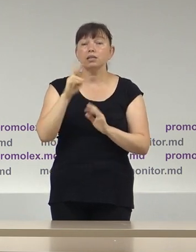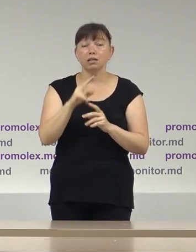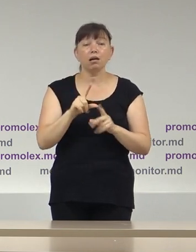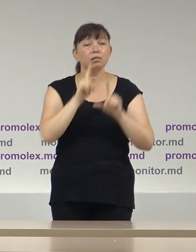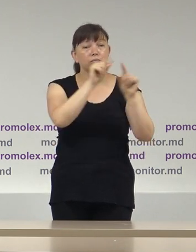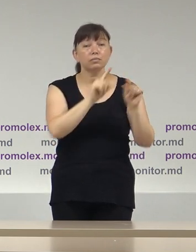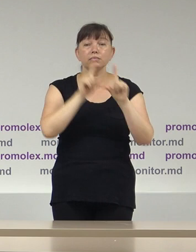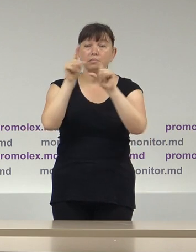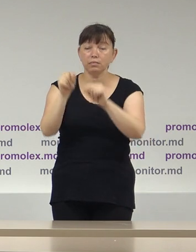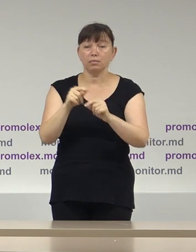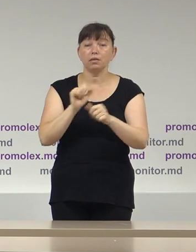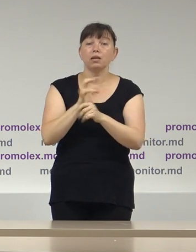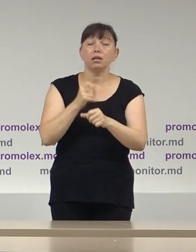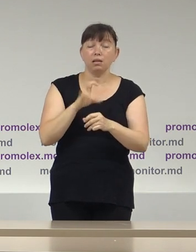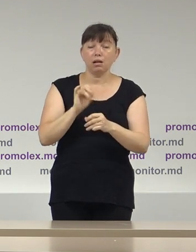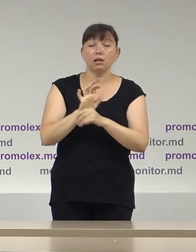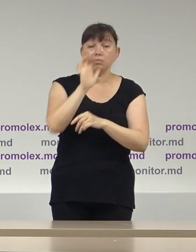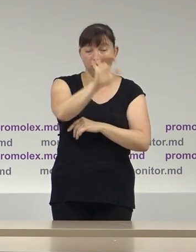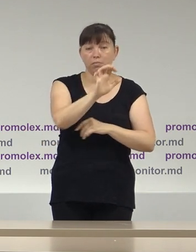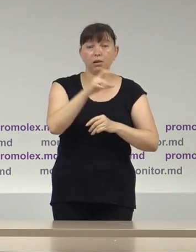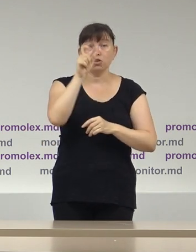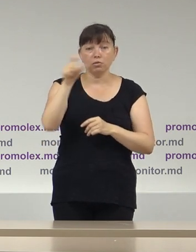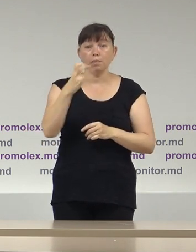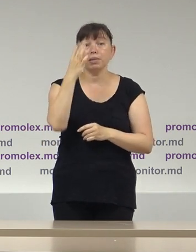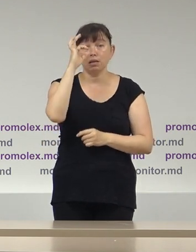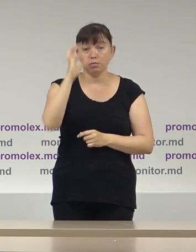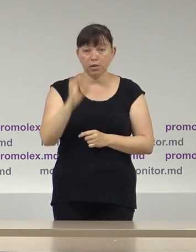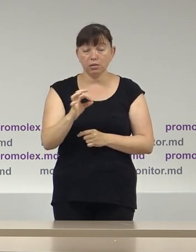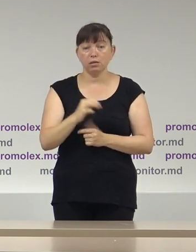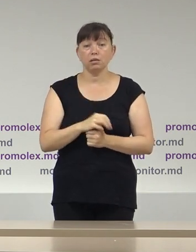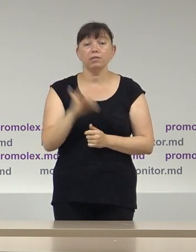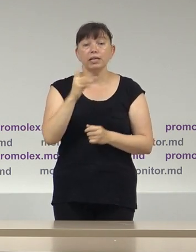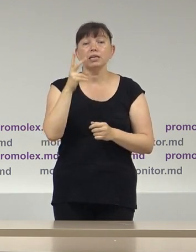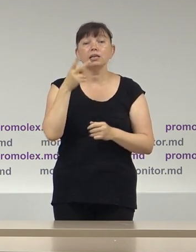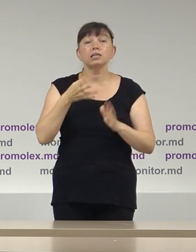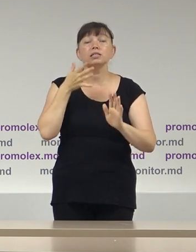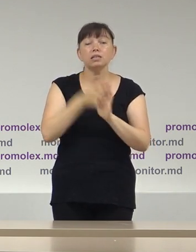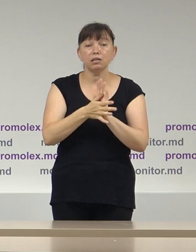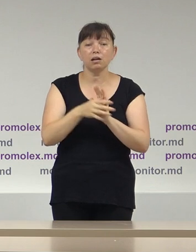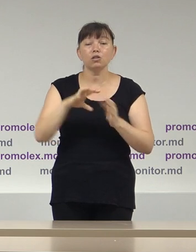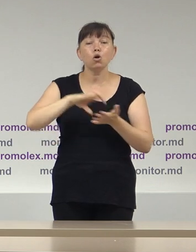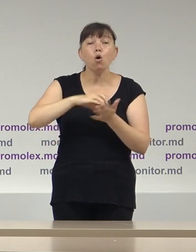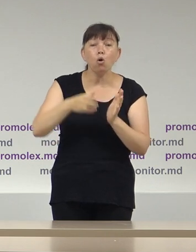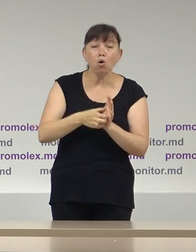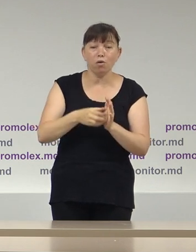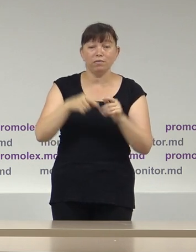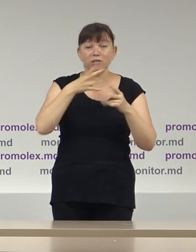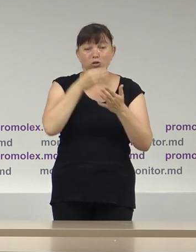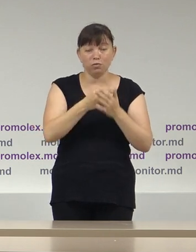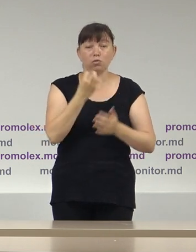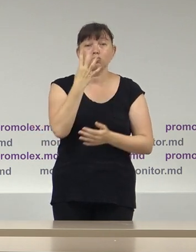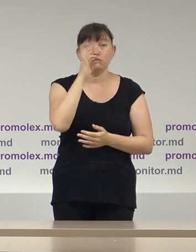delegarea sau detașarea de personal, 15% și pentru cheltuielile sediilor de campanie,